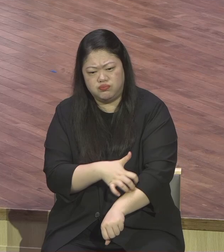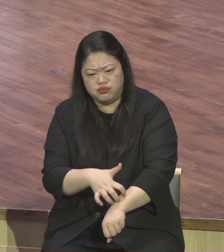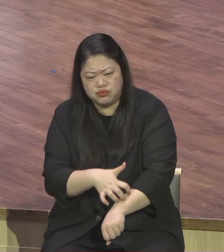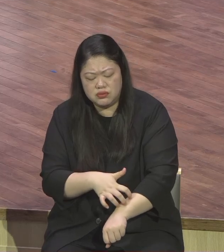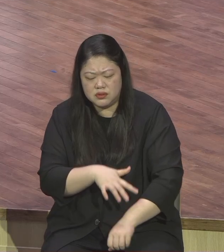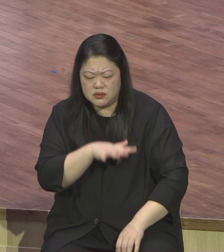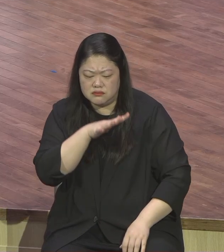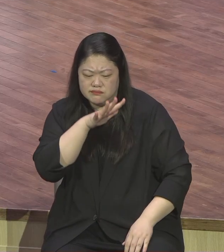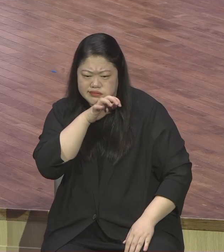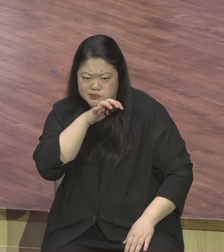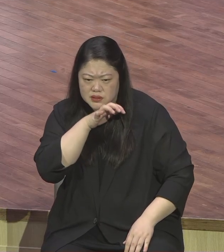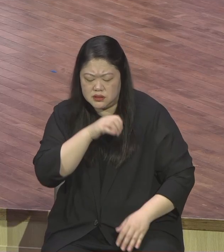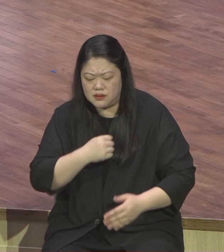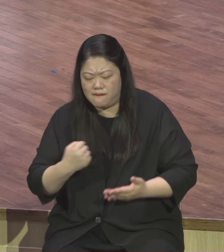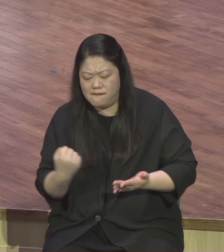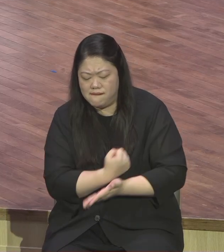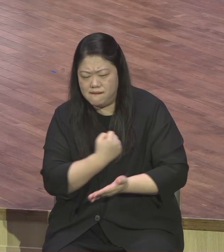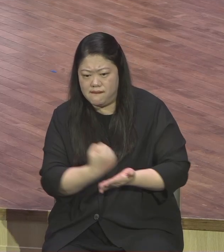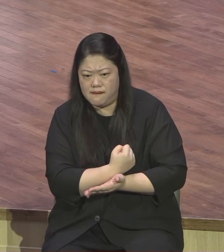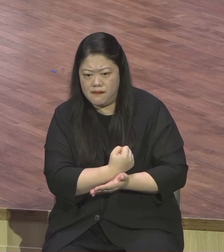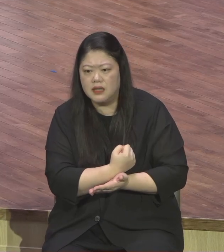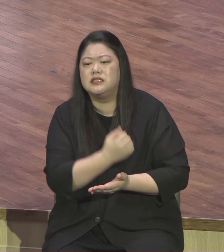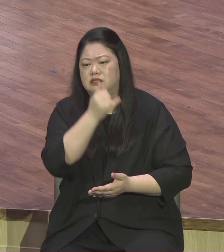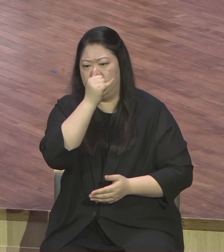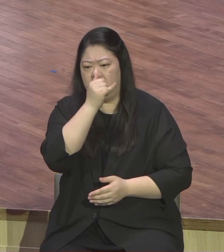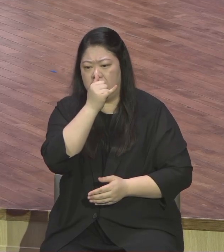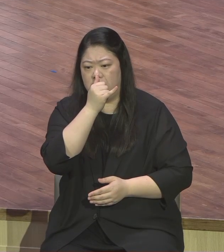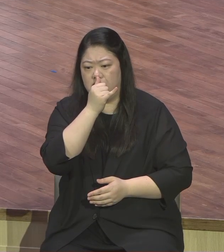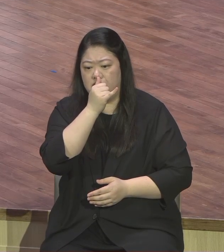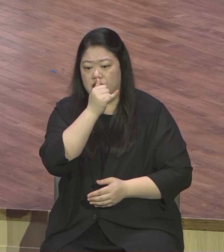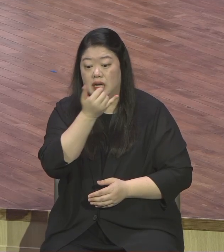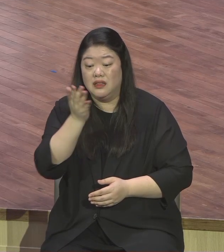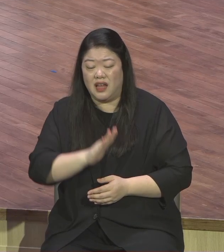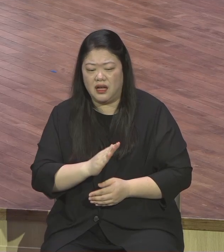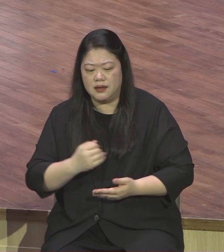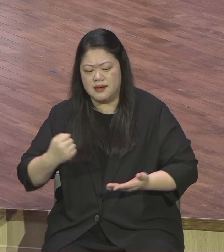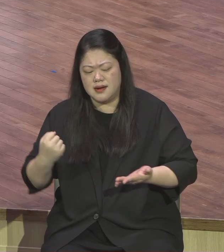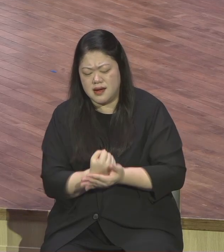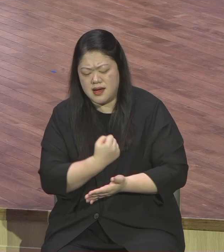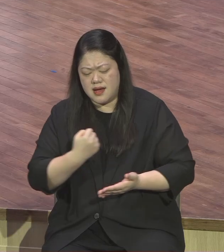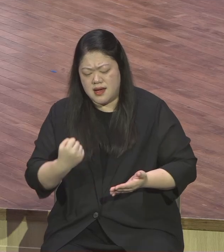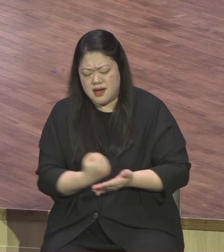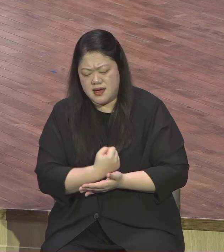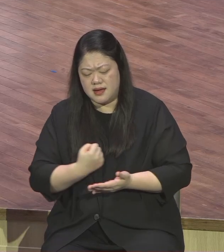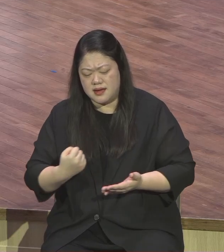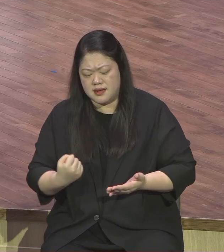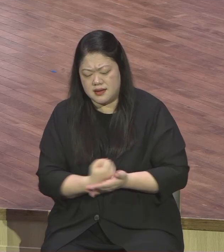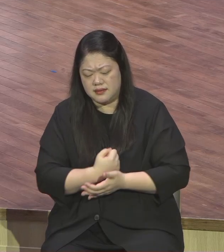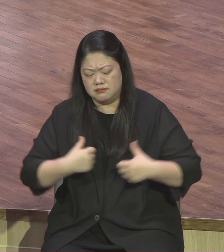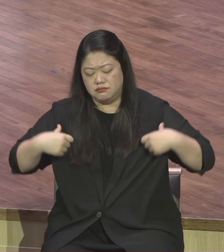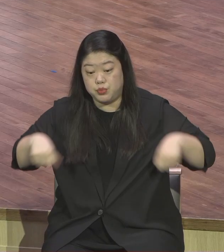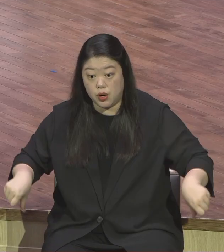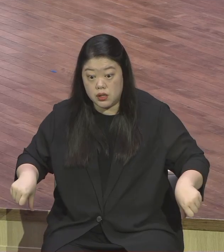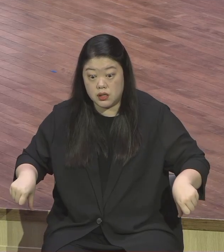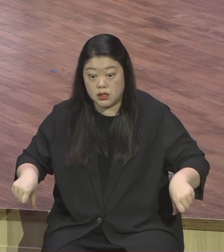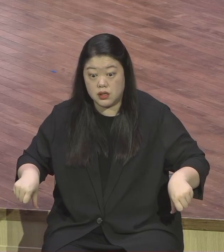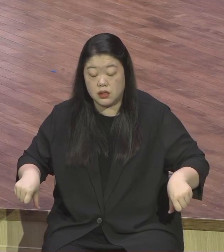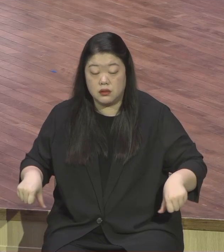순간에 상황이 어떻게 역전될 수 있어요 감사로 해석하는 순간에 열정된